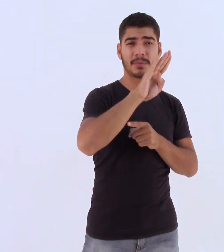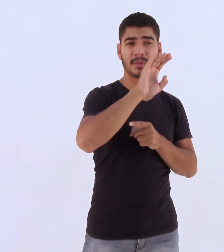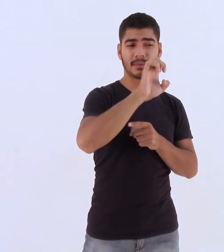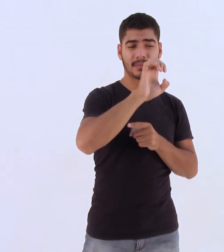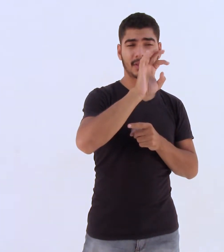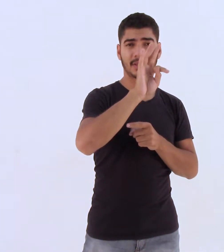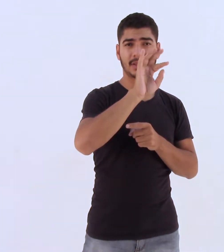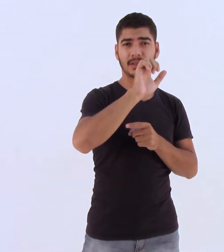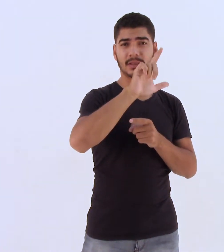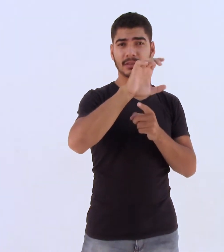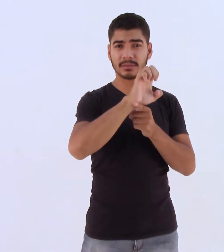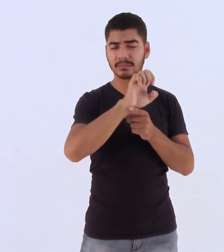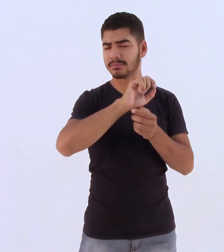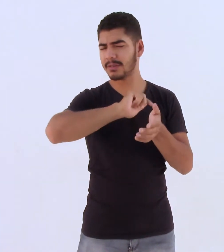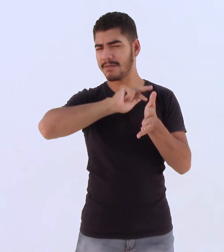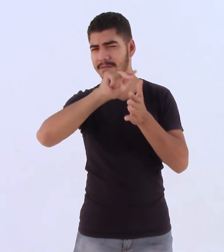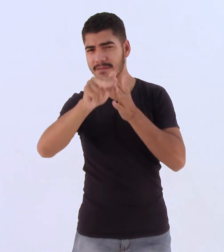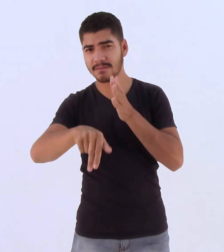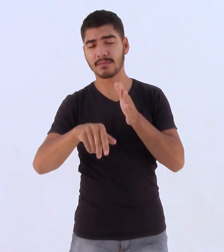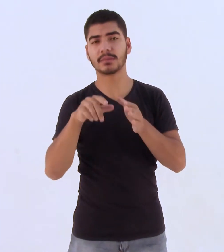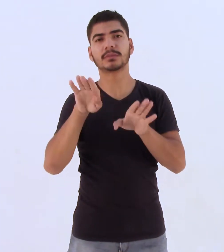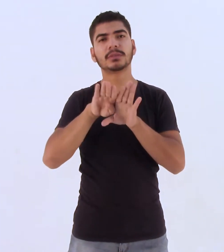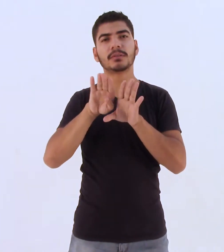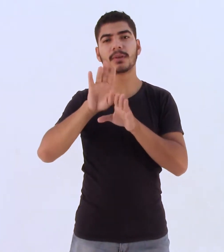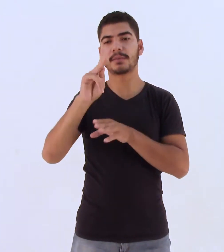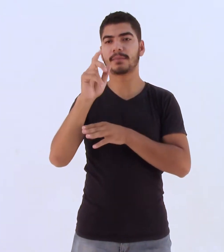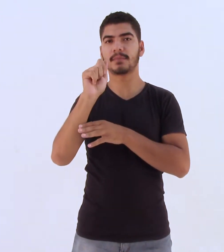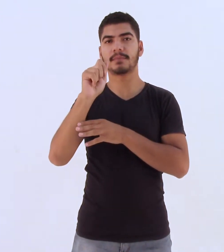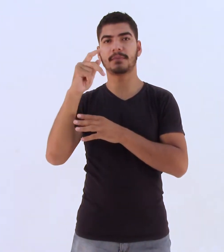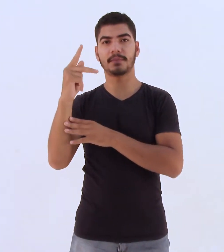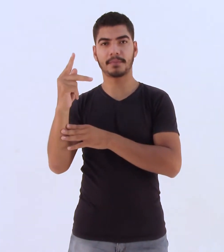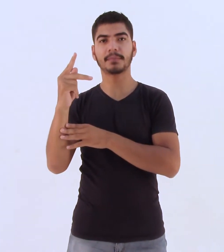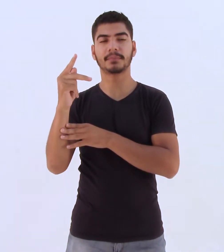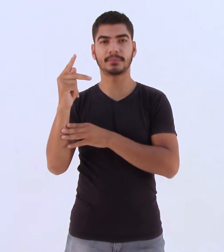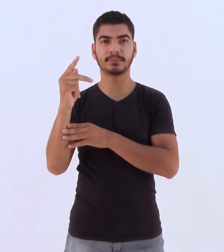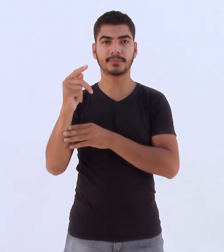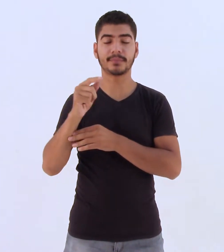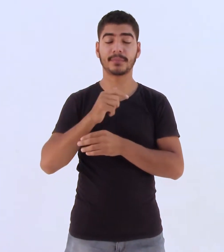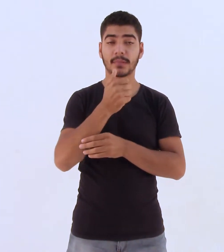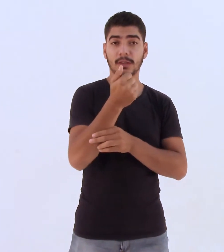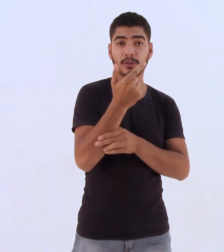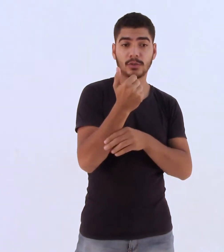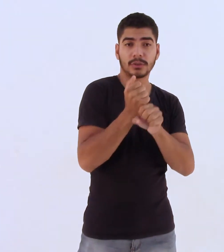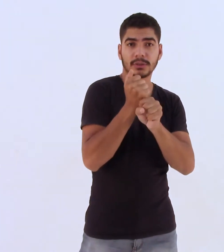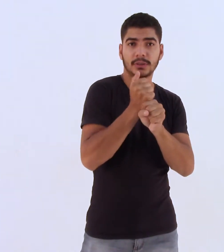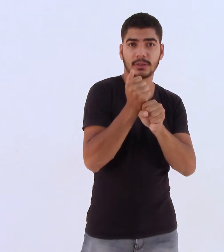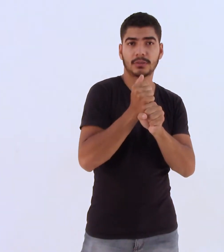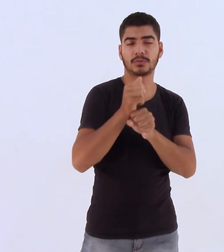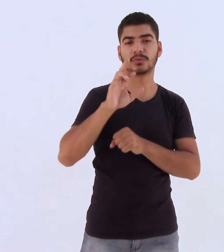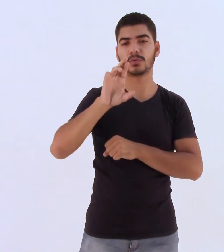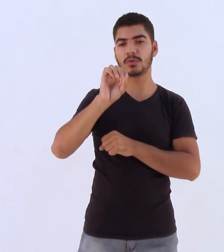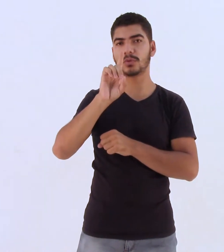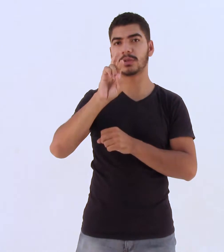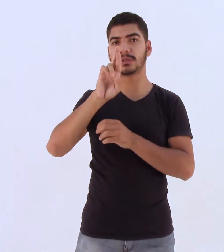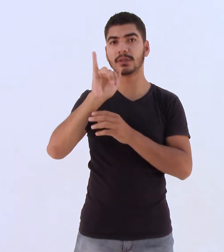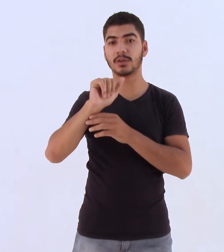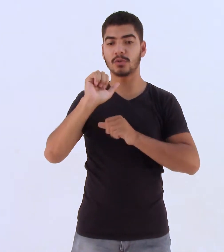Sobrevivendo ao Inferno do grupo de rap Racionais MC. Há 12 anos, Rodrigo trocou a nutrição por sua paixão